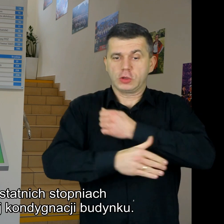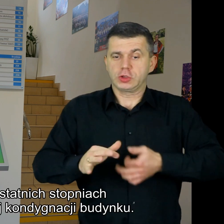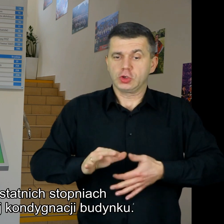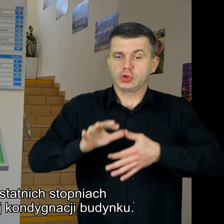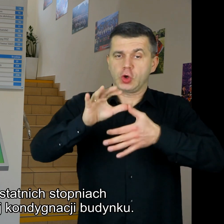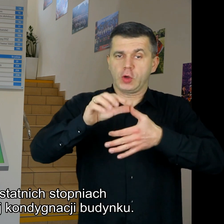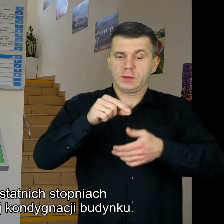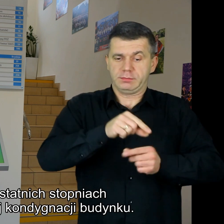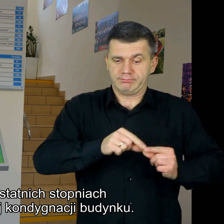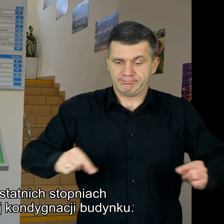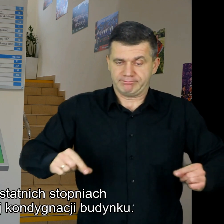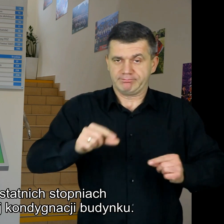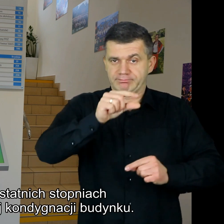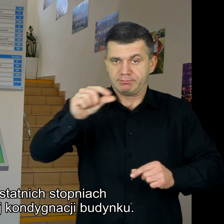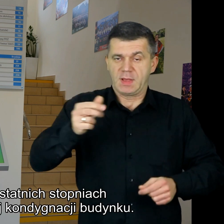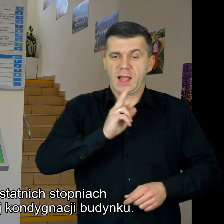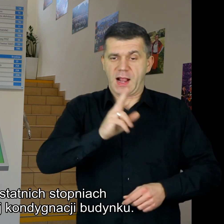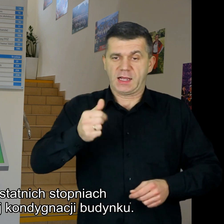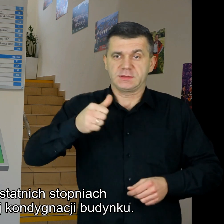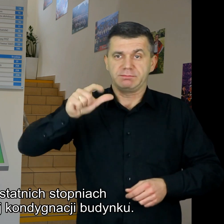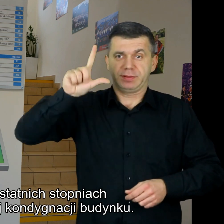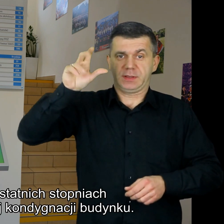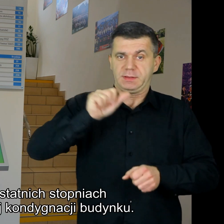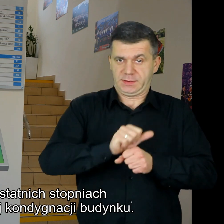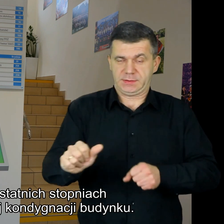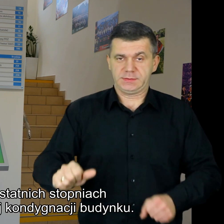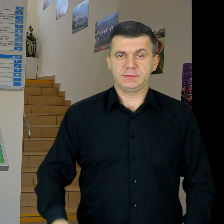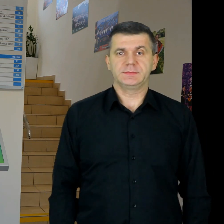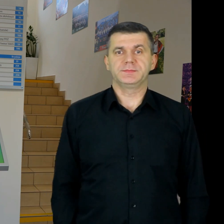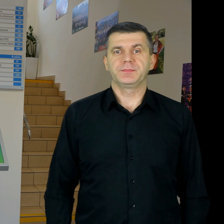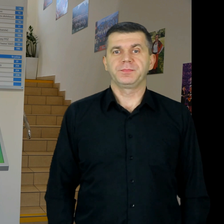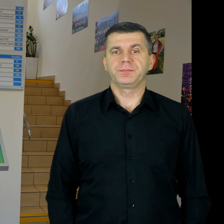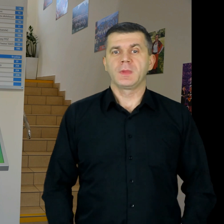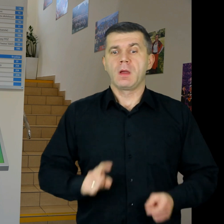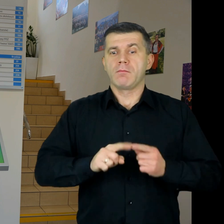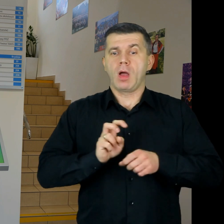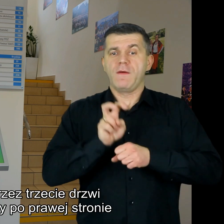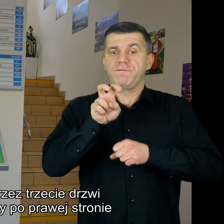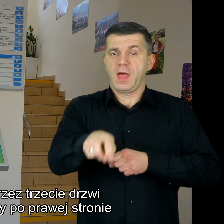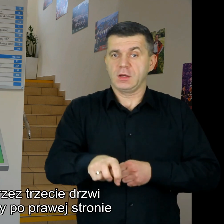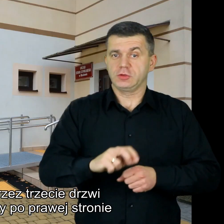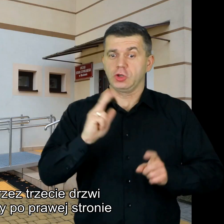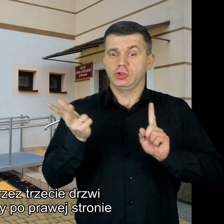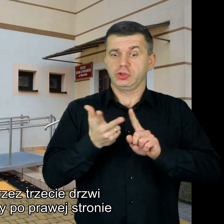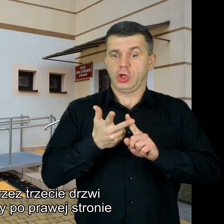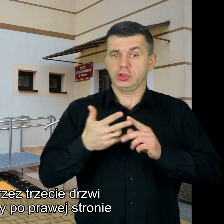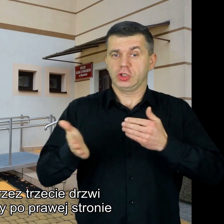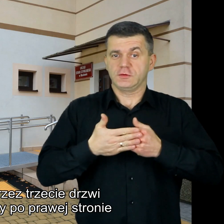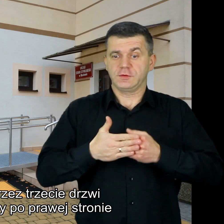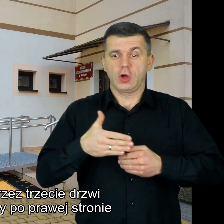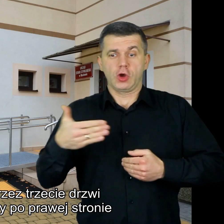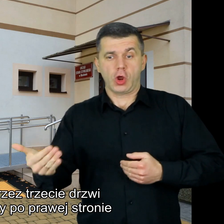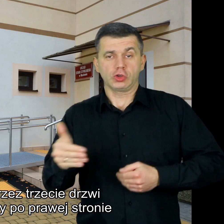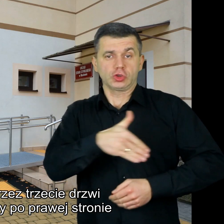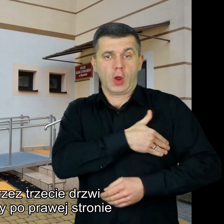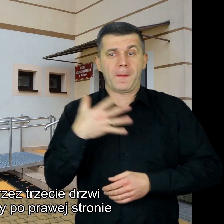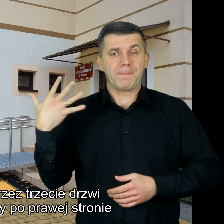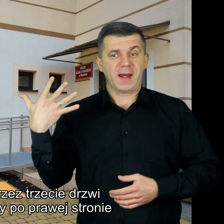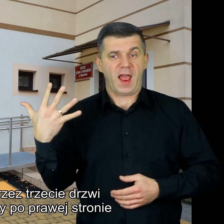ostatnich stopniach schodów na każdej kondygnacji budynku Po wejściu przez trzecie drzwi od strony szkoły po prawej